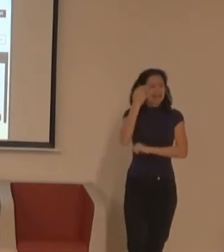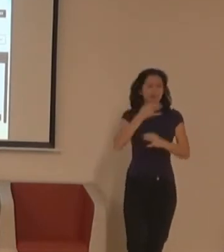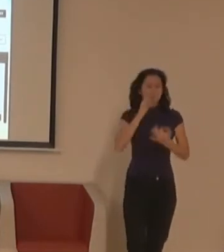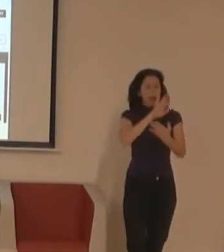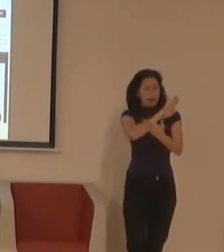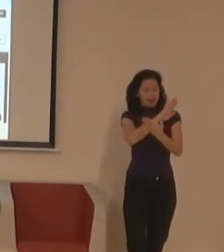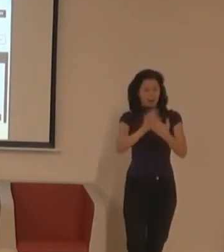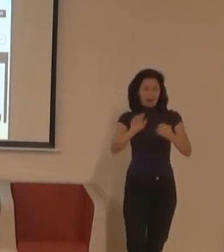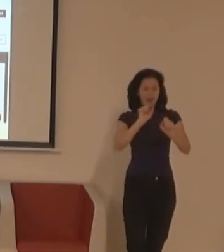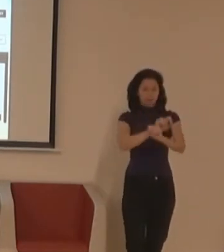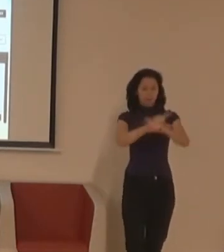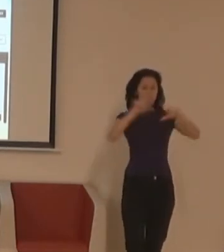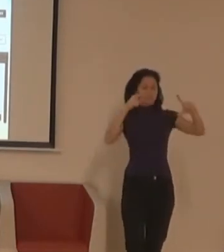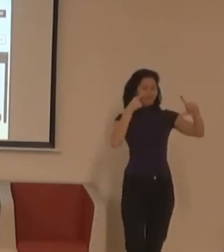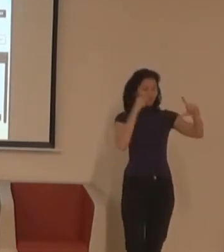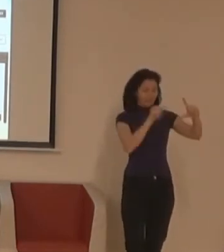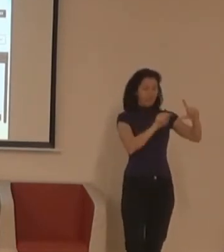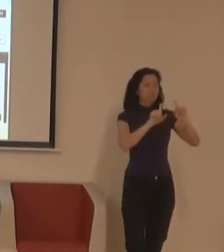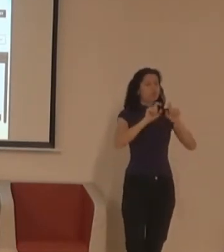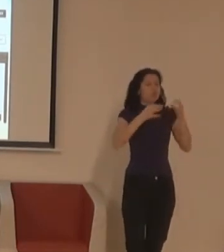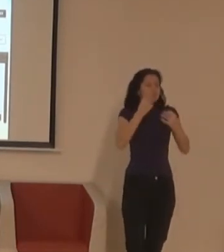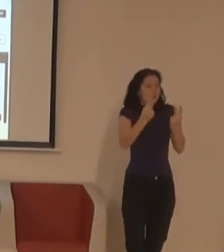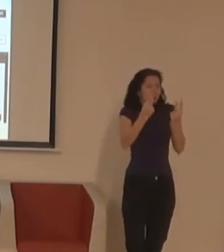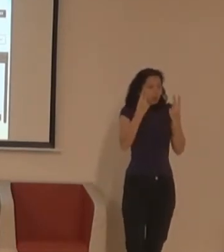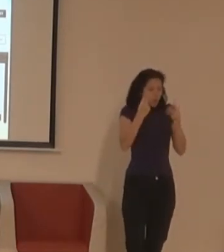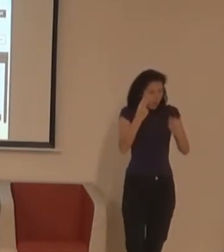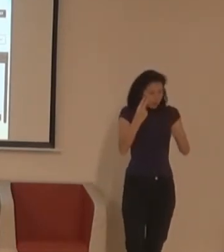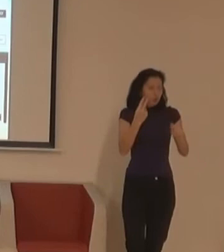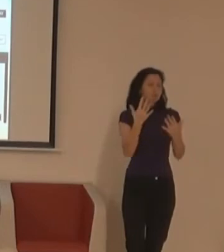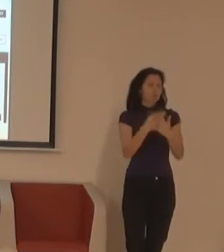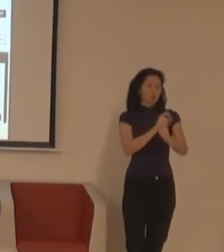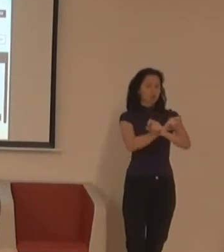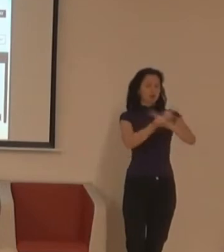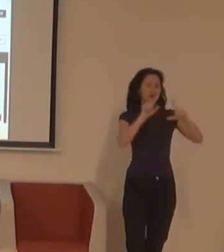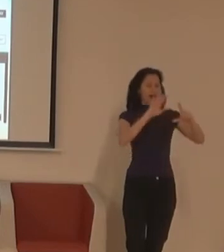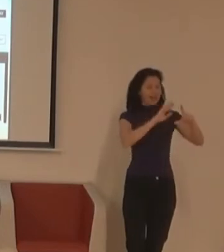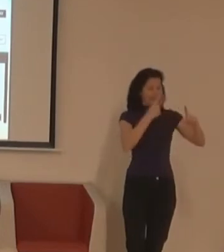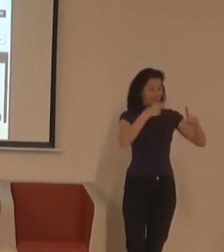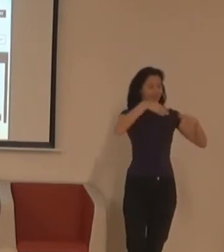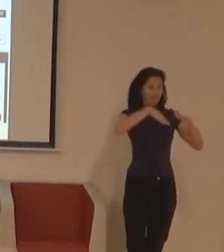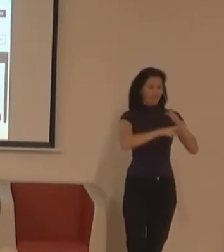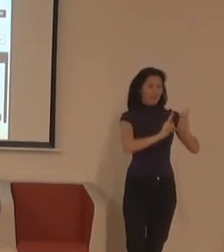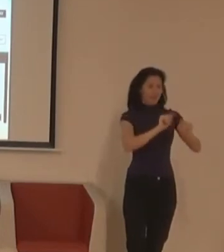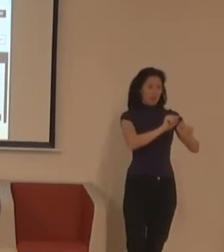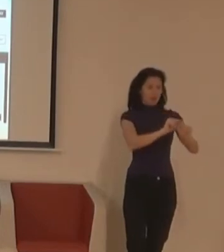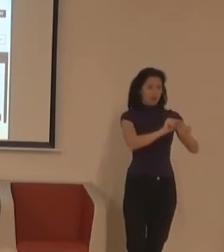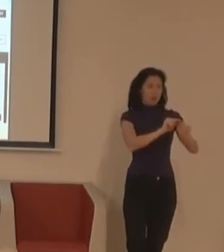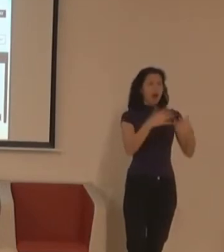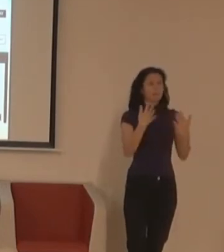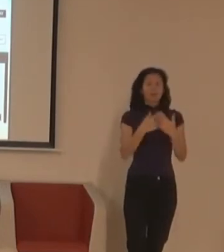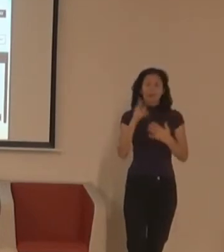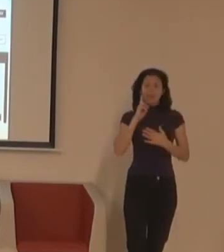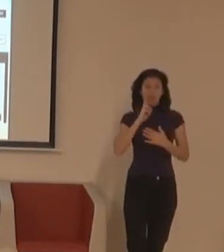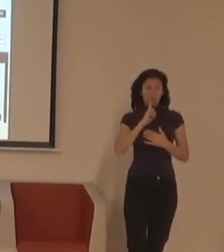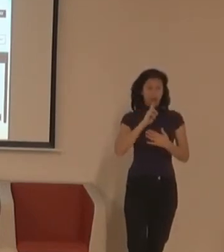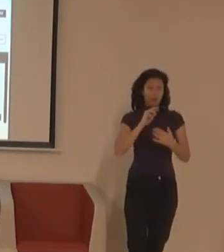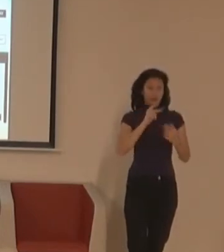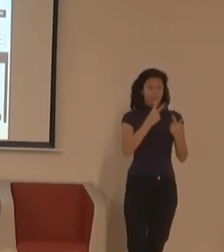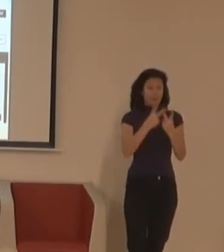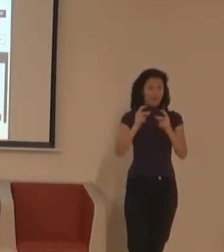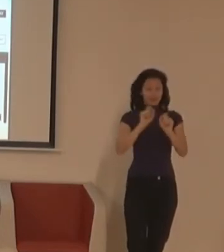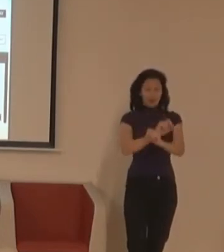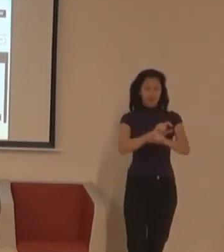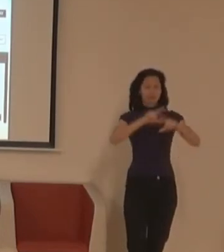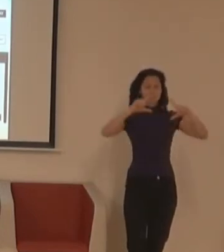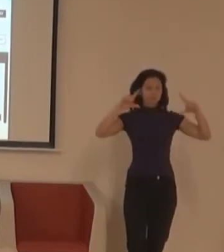první stránce, protože tomu přikládá význam a protože ví, že tohle je pro někoho důležitý. A protože jestli chcete oslovit neslyšící komunitu a přizvat